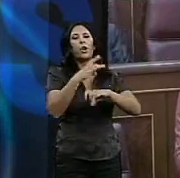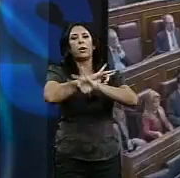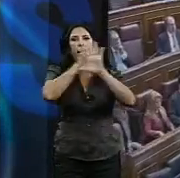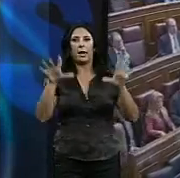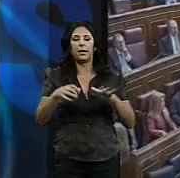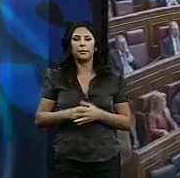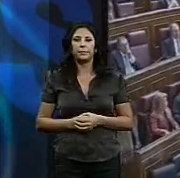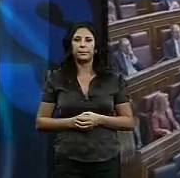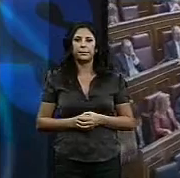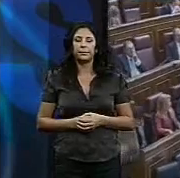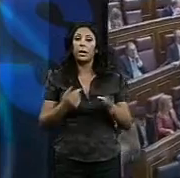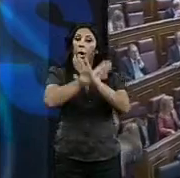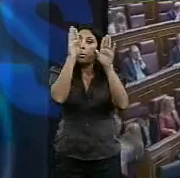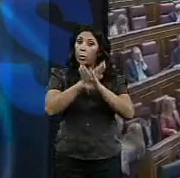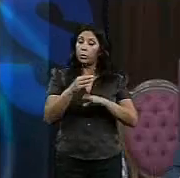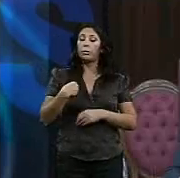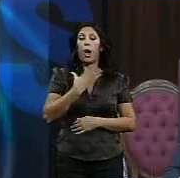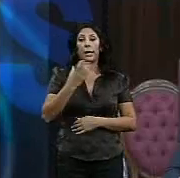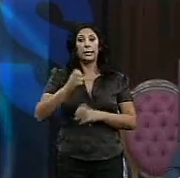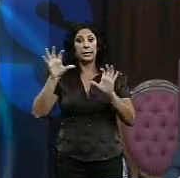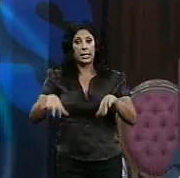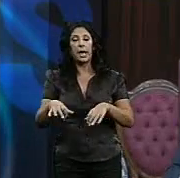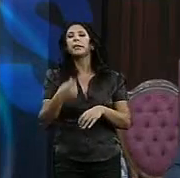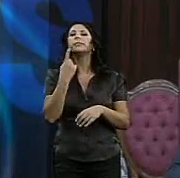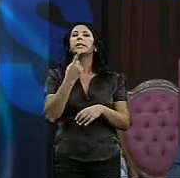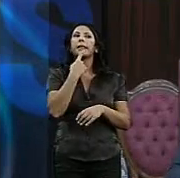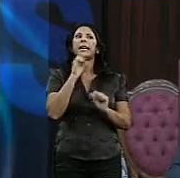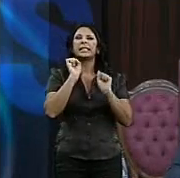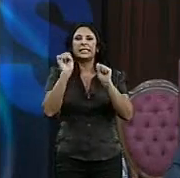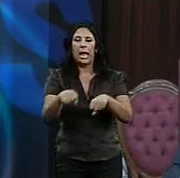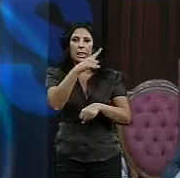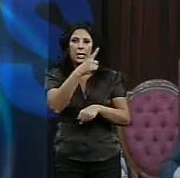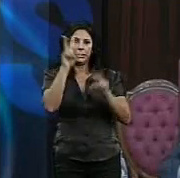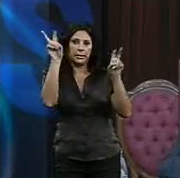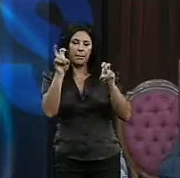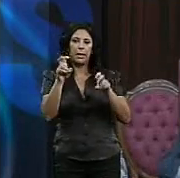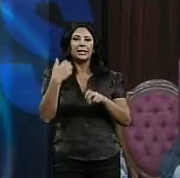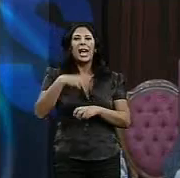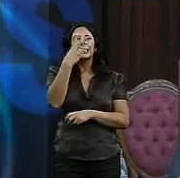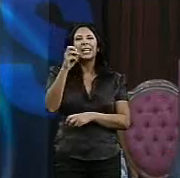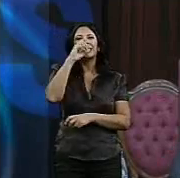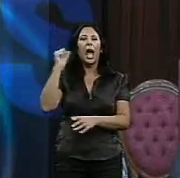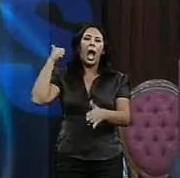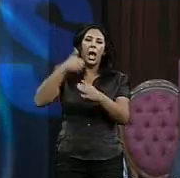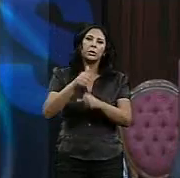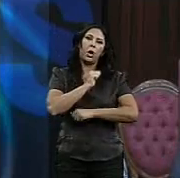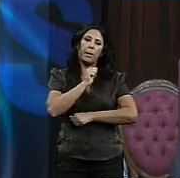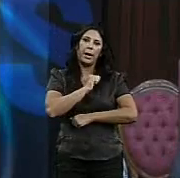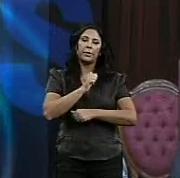Por último la diputada ha criticado el retraso en esta materia apuntando además que son 30 años de retraso en un sistema vital